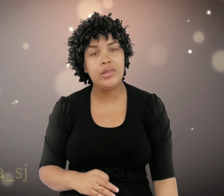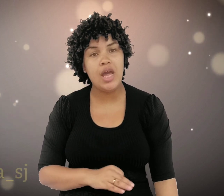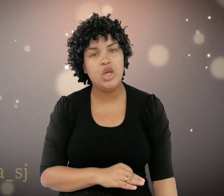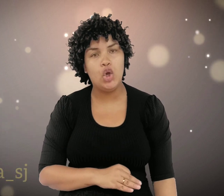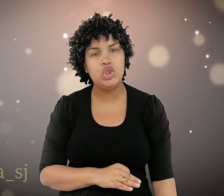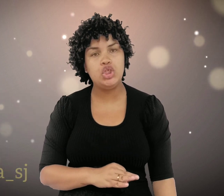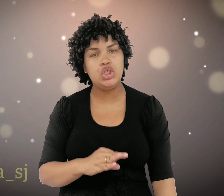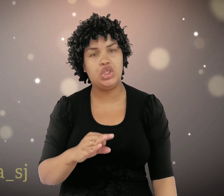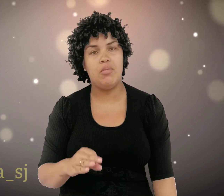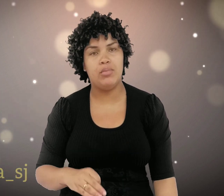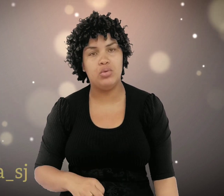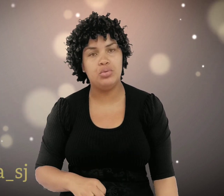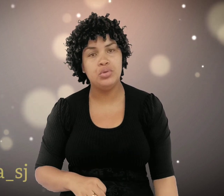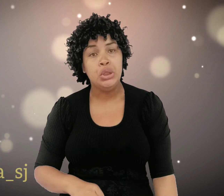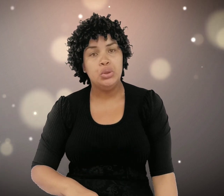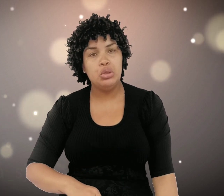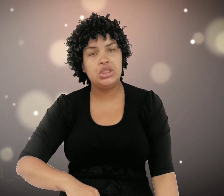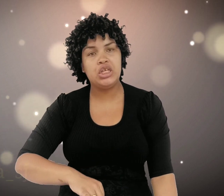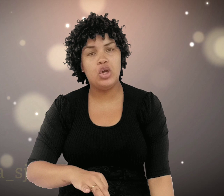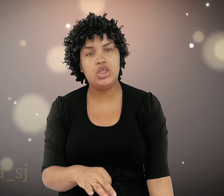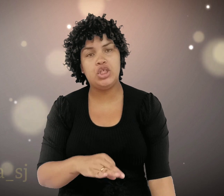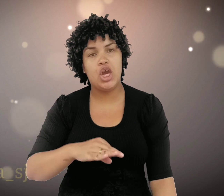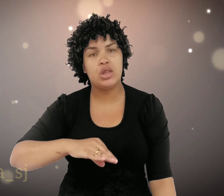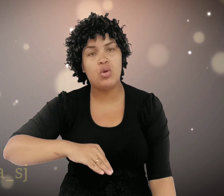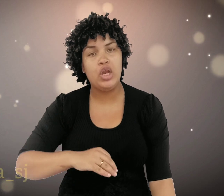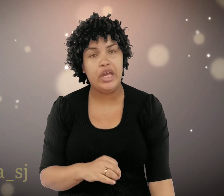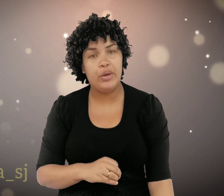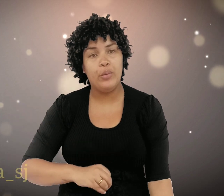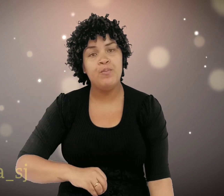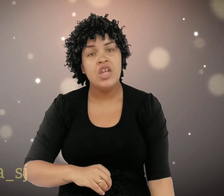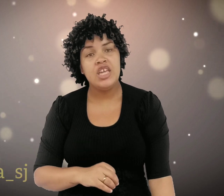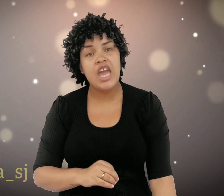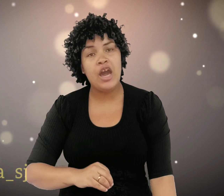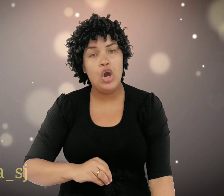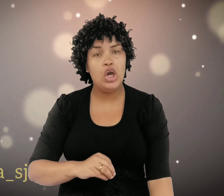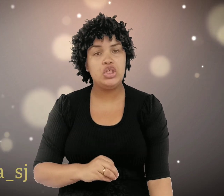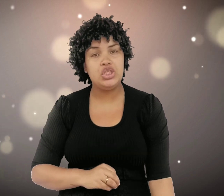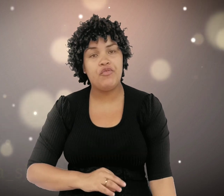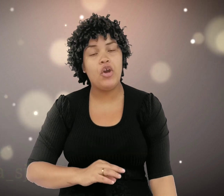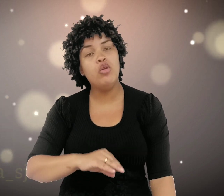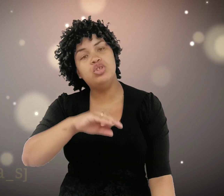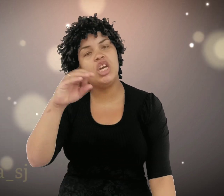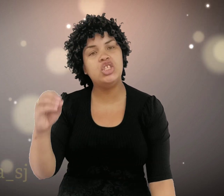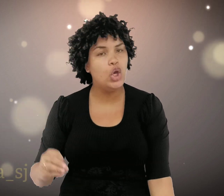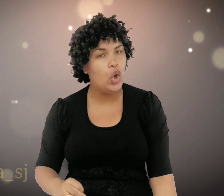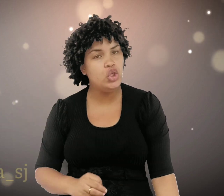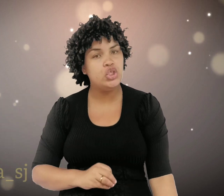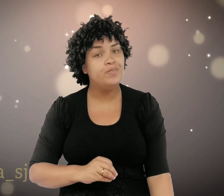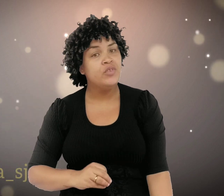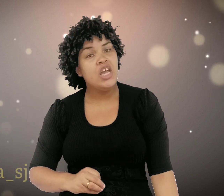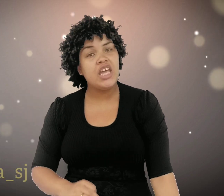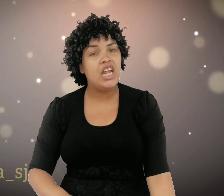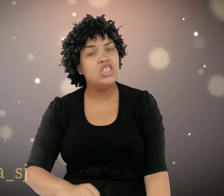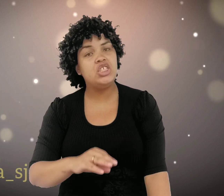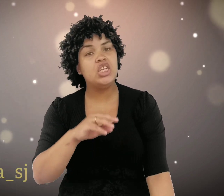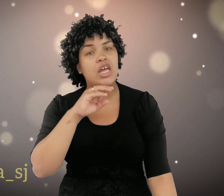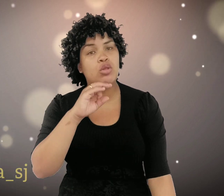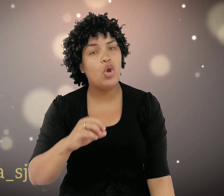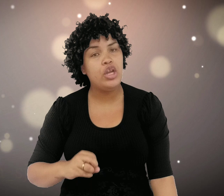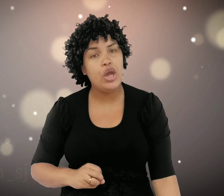Senhor te chamou, o Senhor te escolheu. E é hoje, foi no dia de hoje, que Ele te escolheu